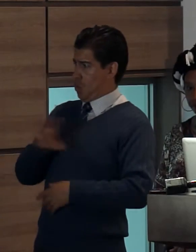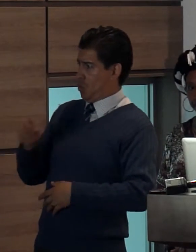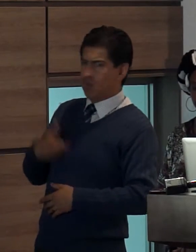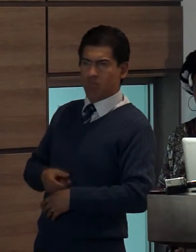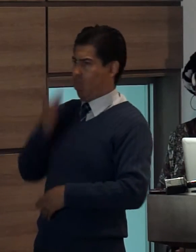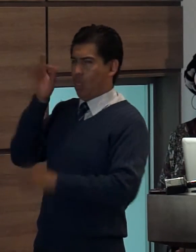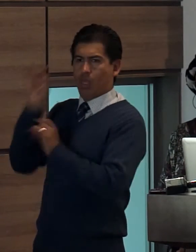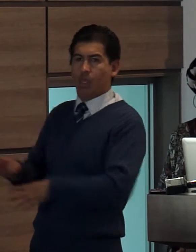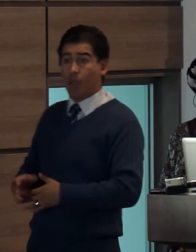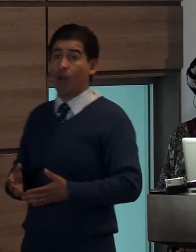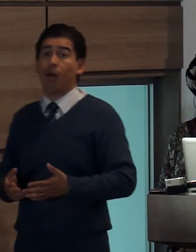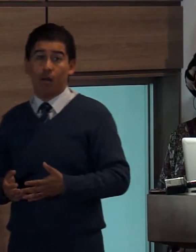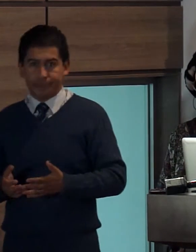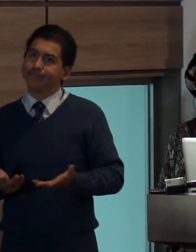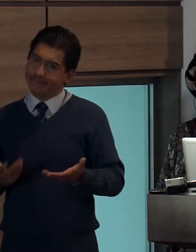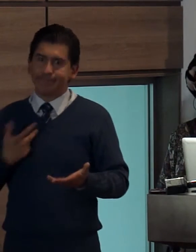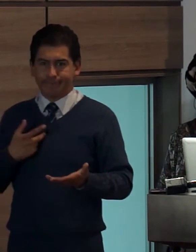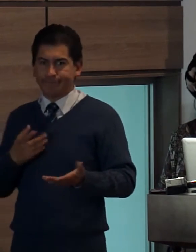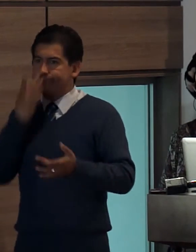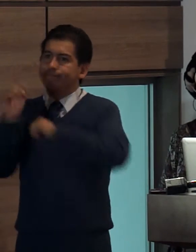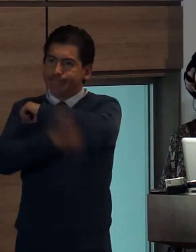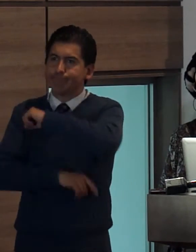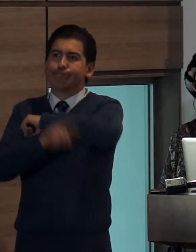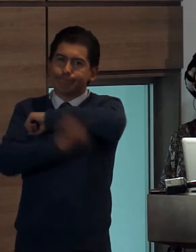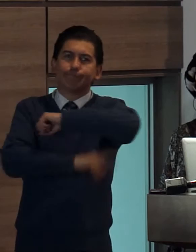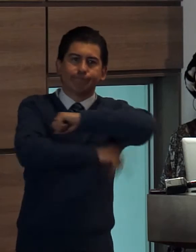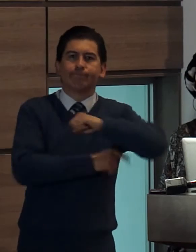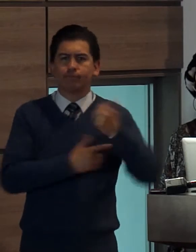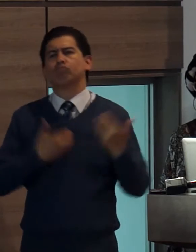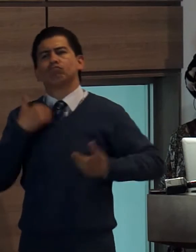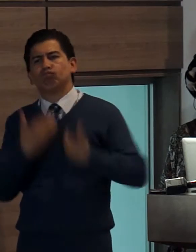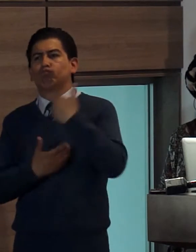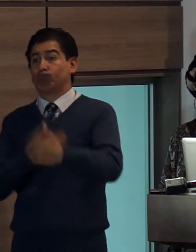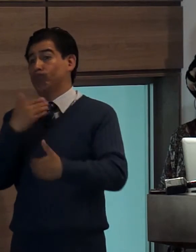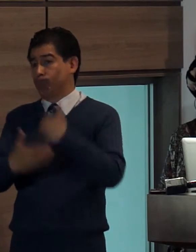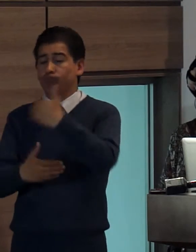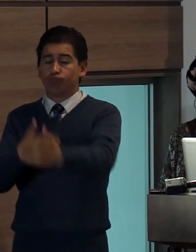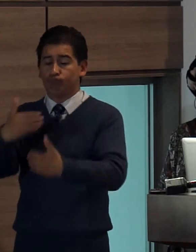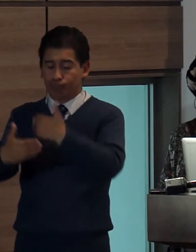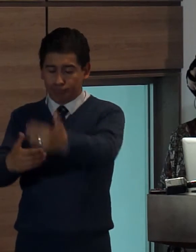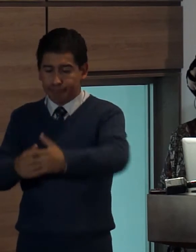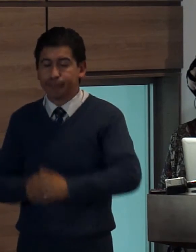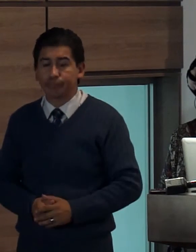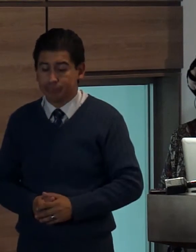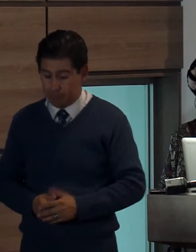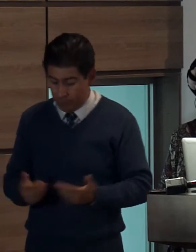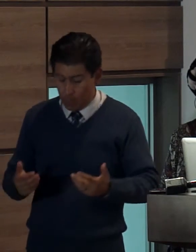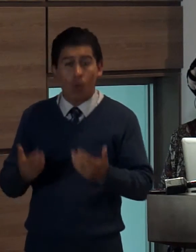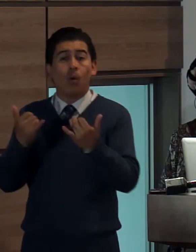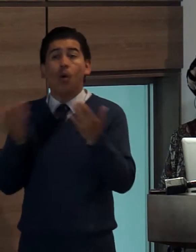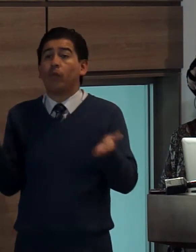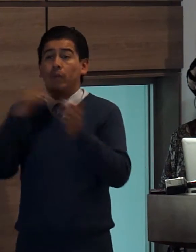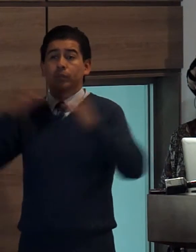Siempre nos unirán estas cruzadas entre resultados avances y grandes desafíos por ello nos encontramos de